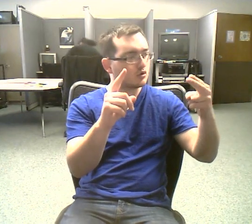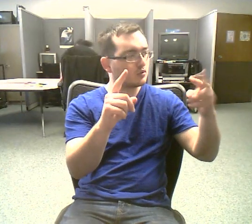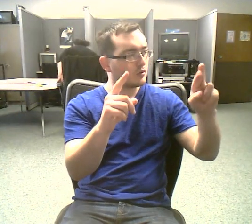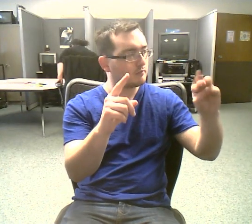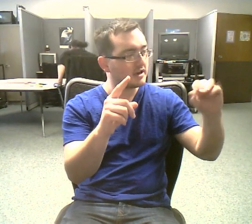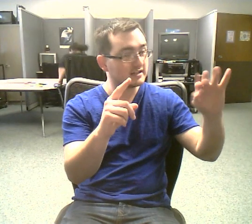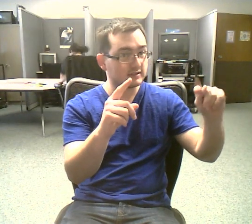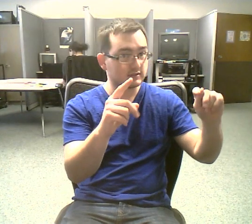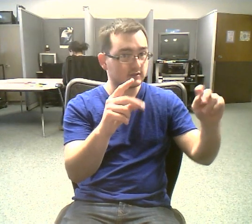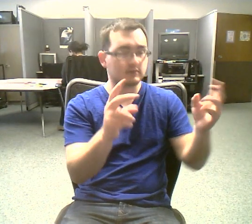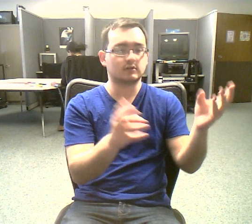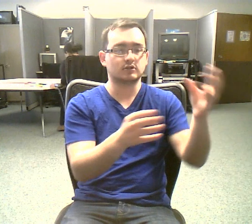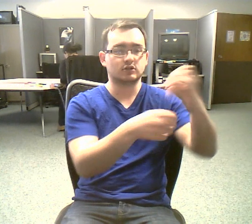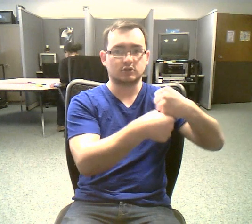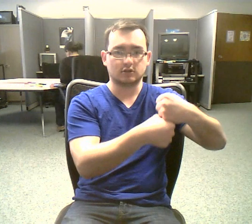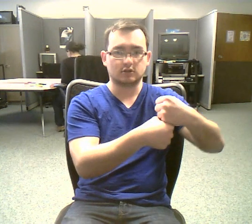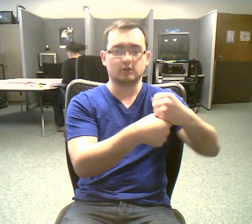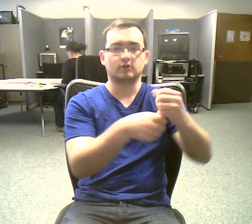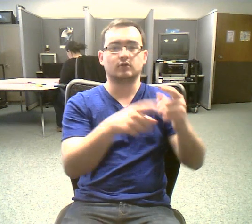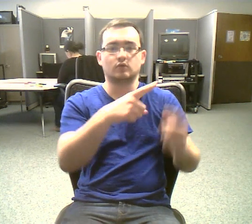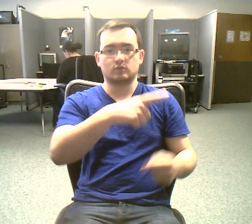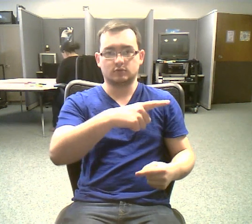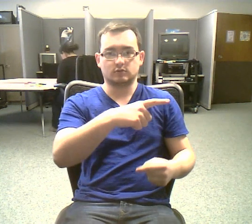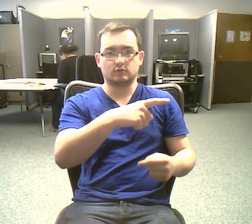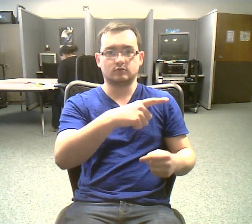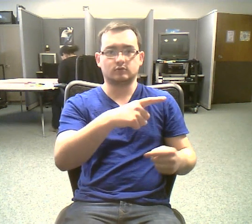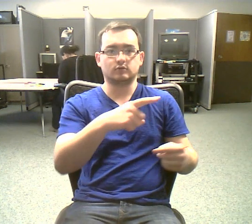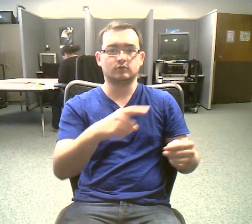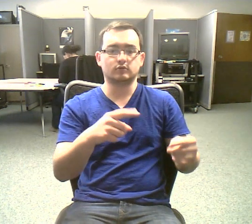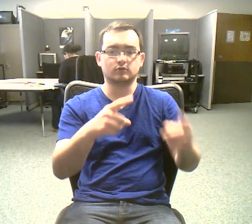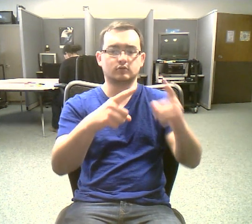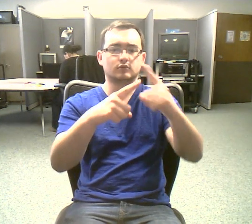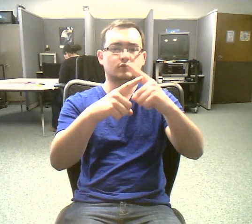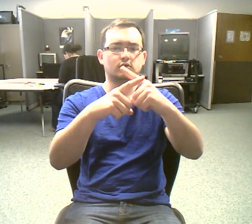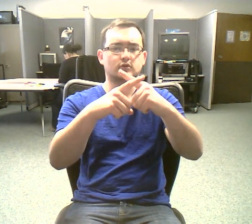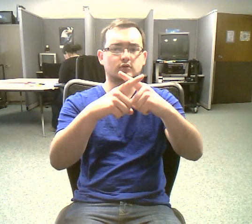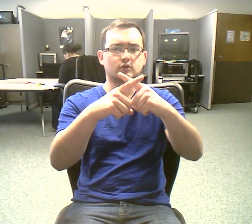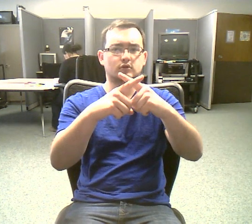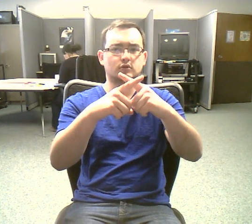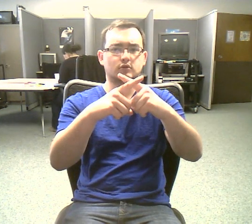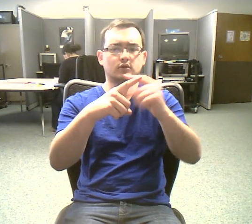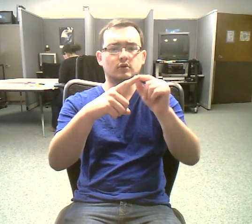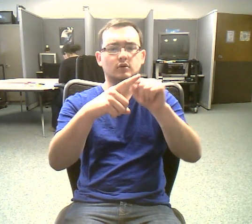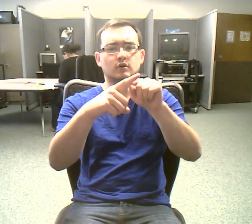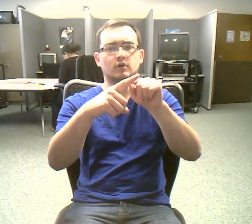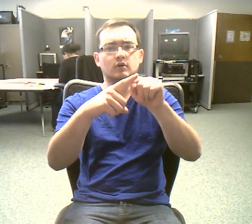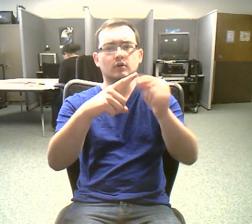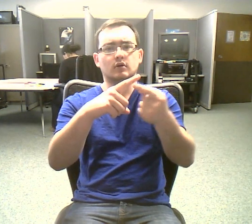Two strands of a chromosome are connected at the center with something called a centromere.